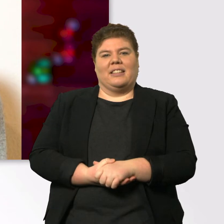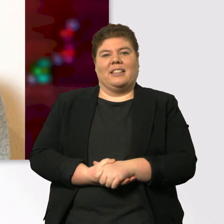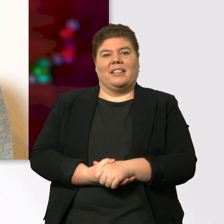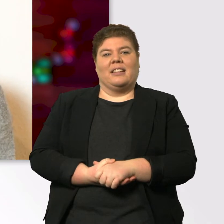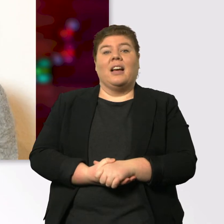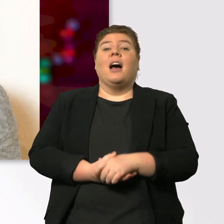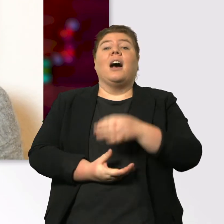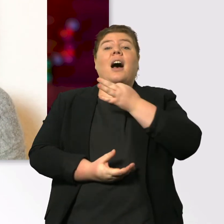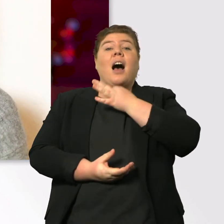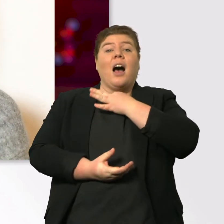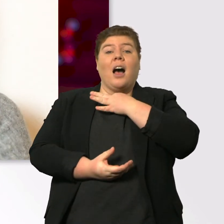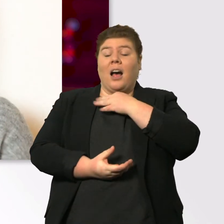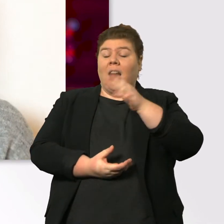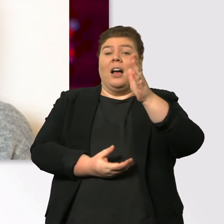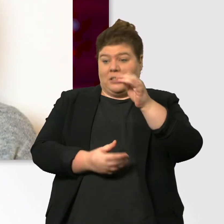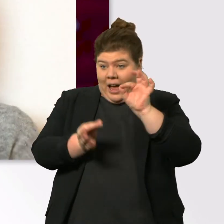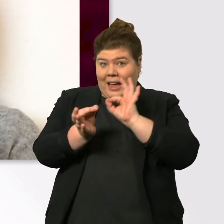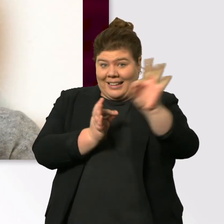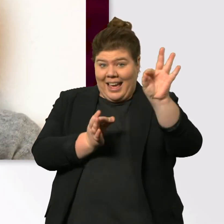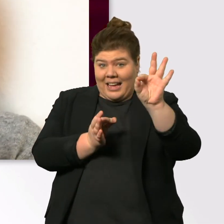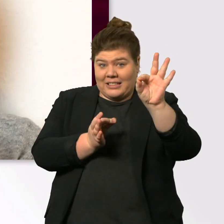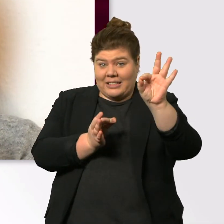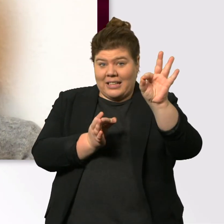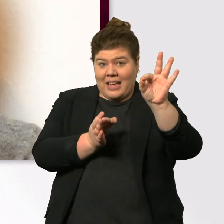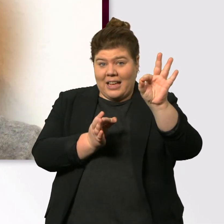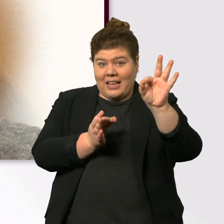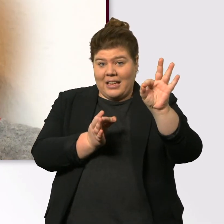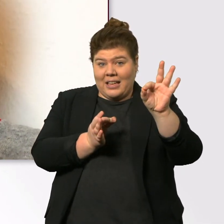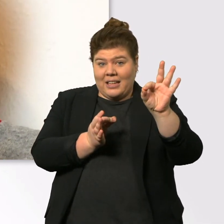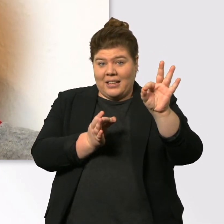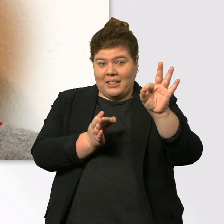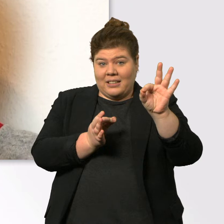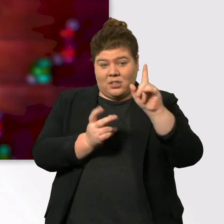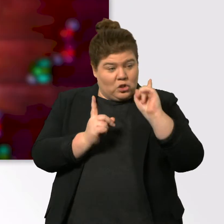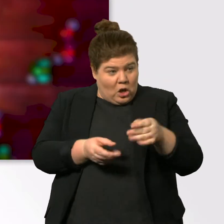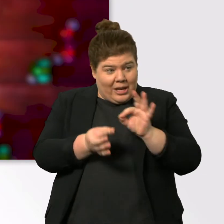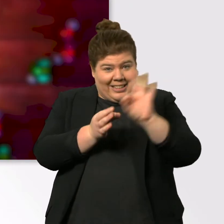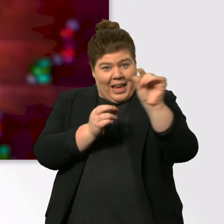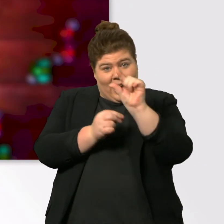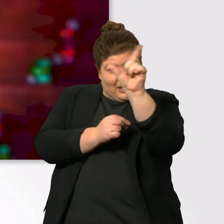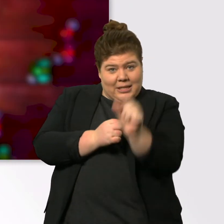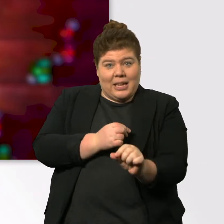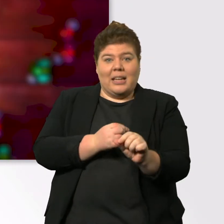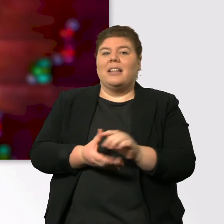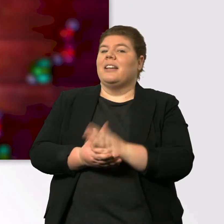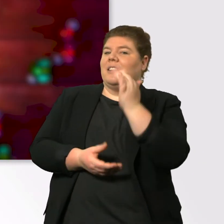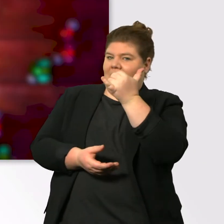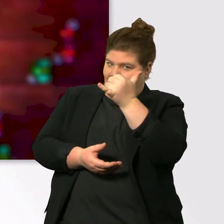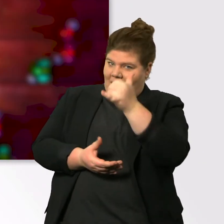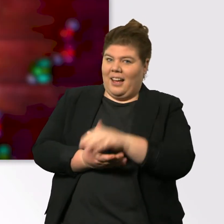da... Oh, ist das eine Kerze? Ist das so... Soll das hier so ein... so ein Kerzen-Docht sein? Ja. Ein ganz